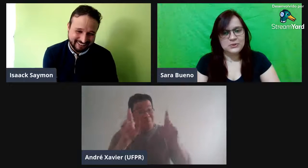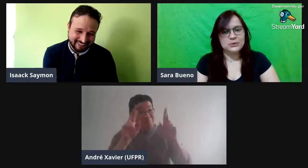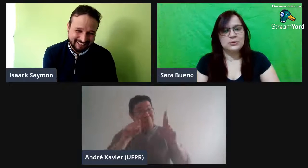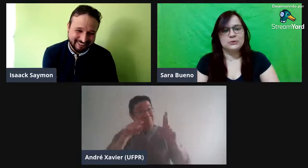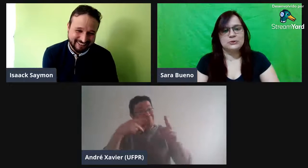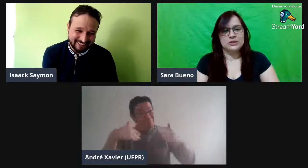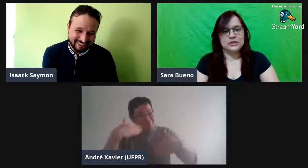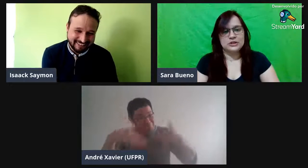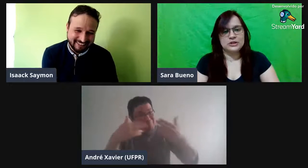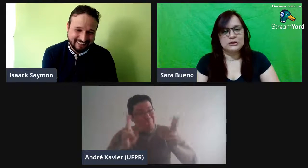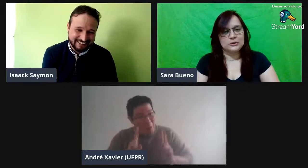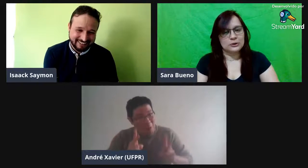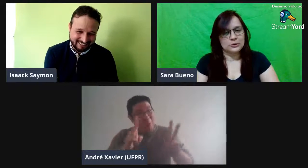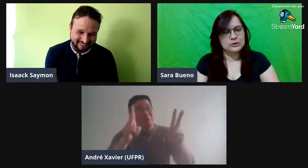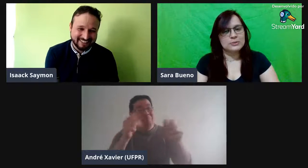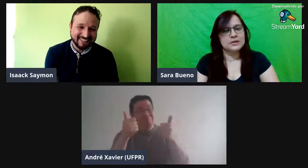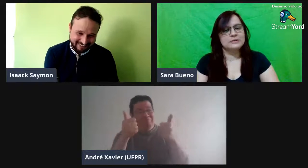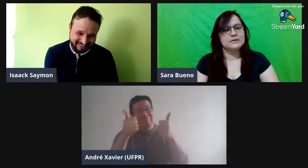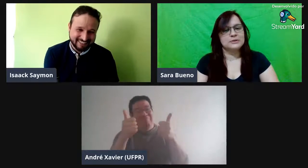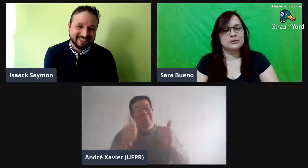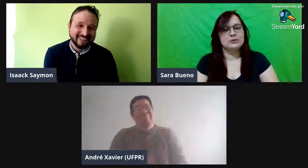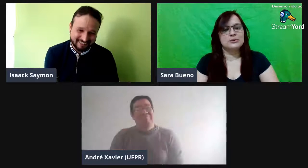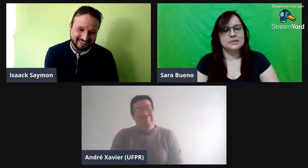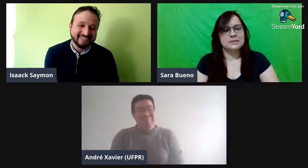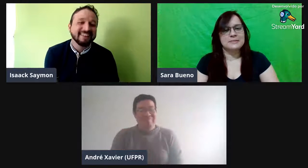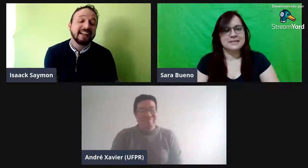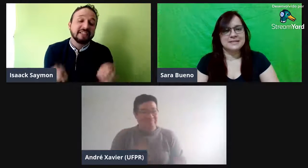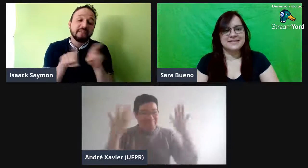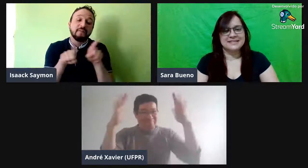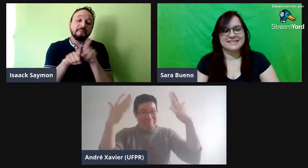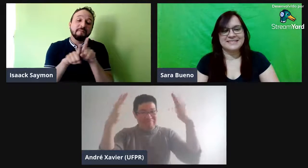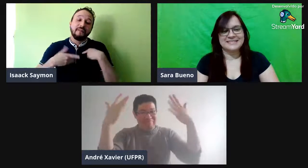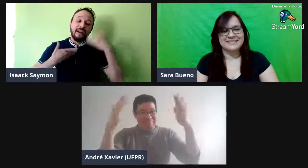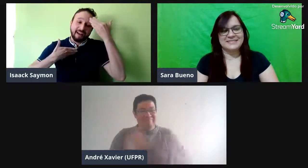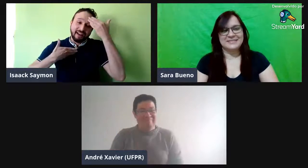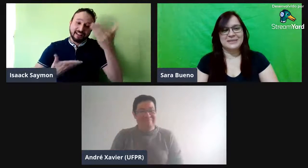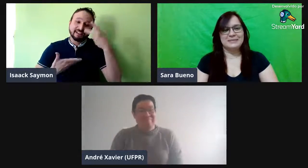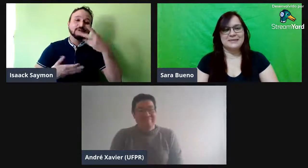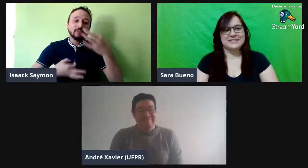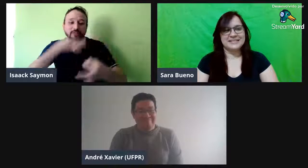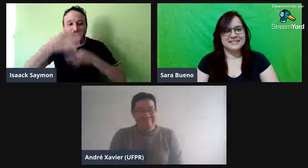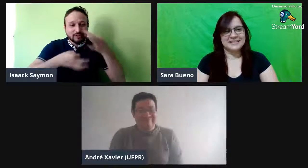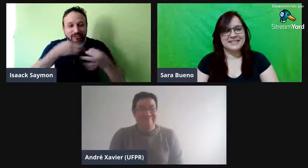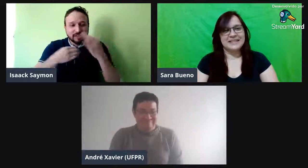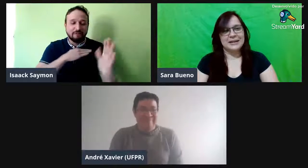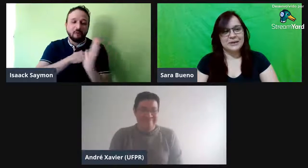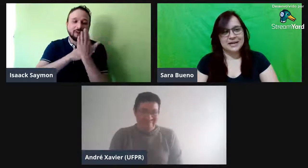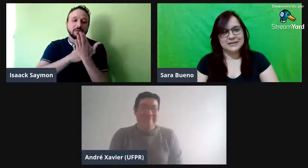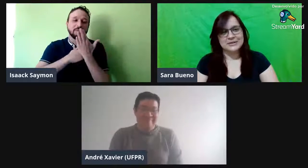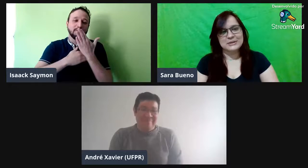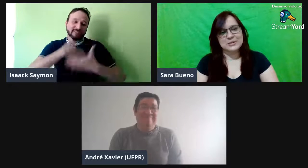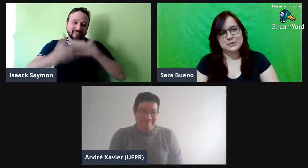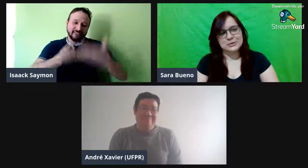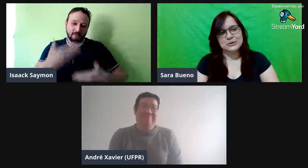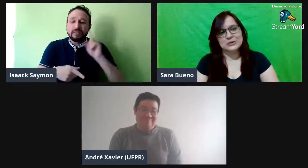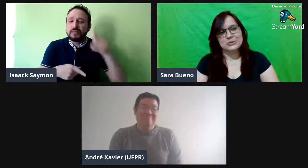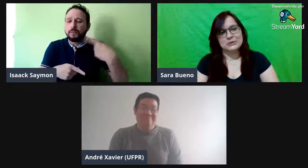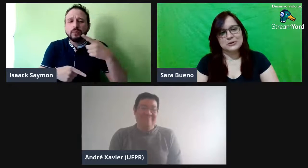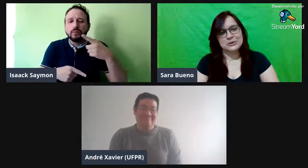o convite e torço pra que você continue nessa pesquisa. Parabéns. Eu agradeço também as opiniões do professor